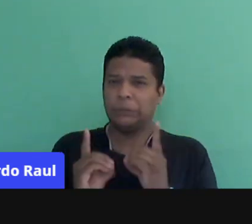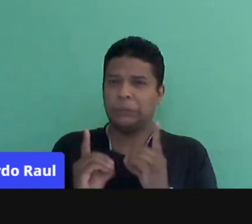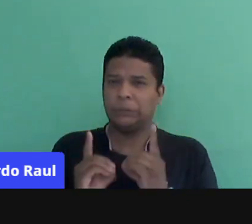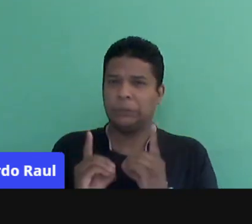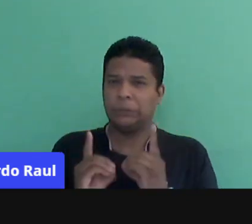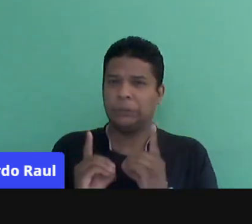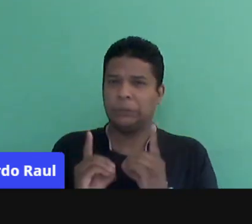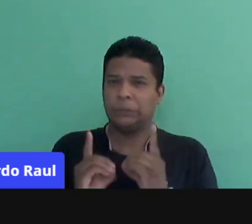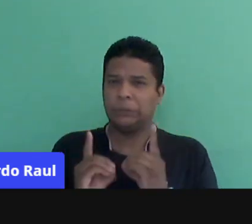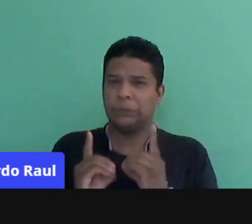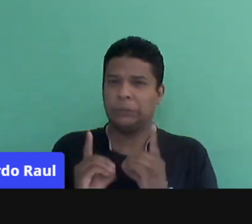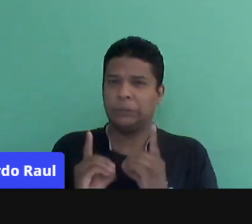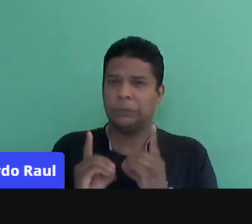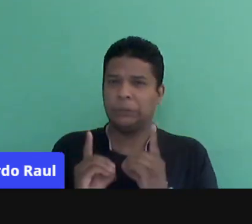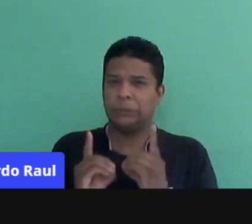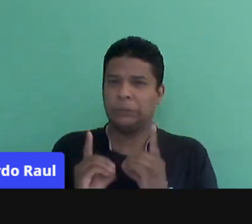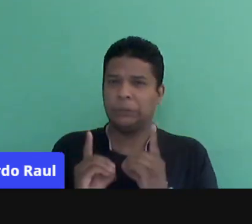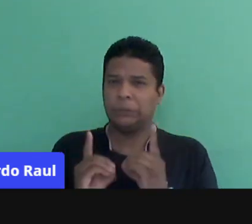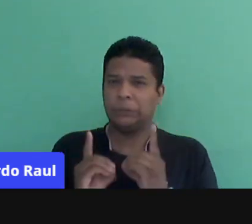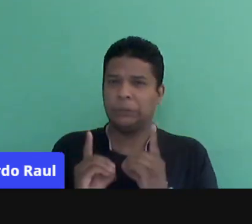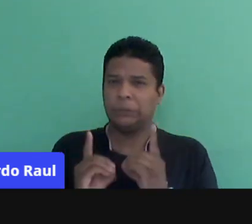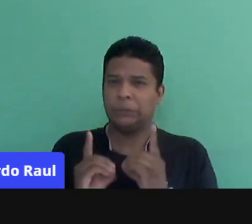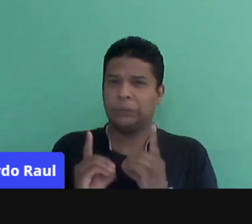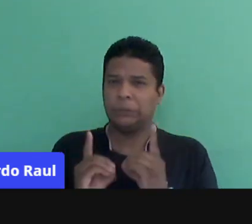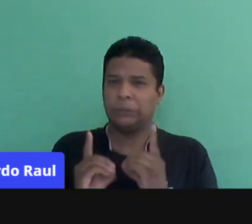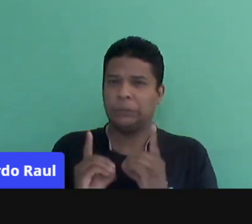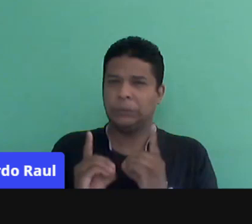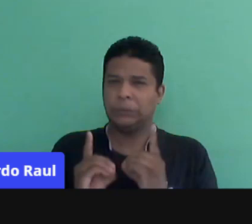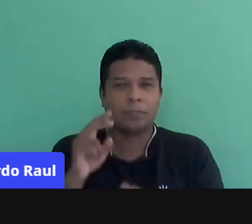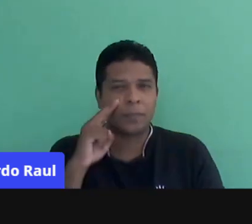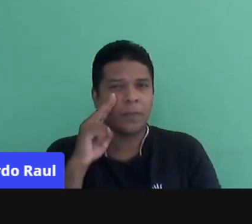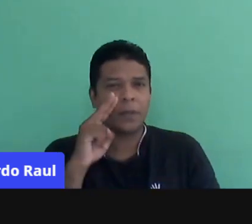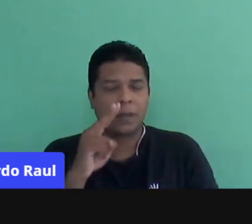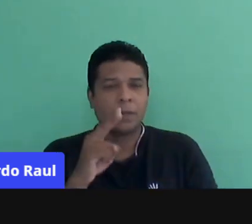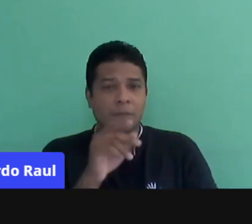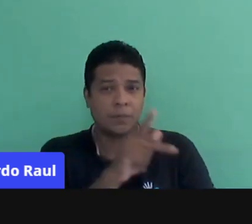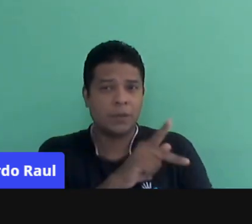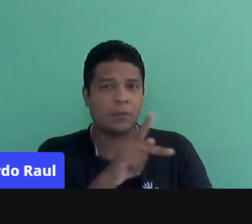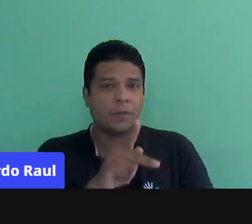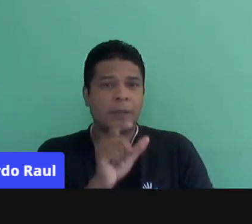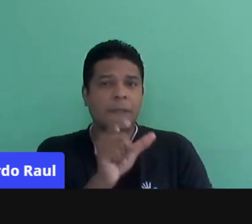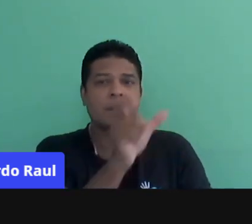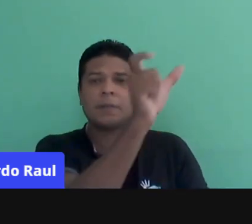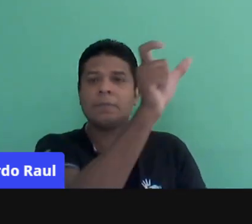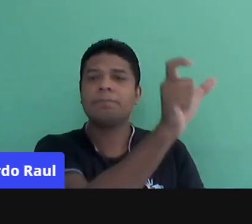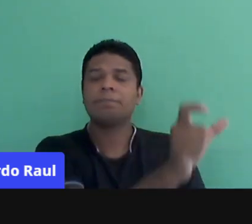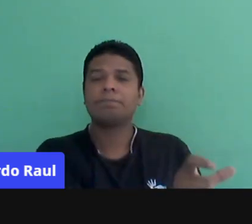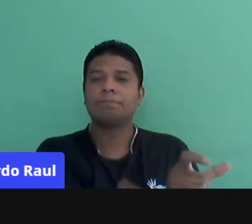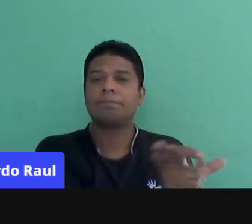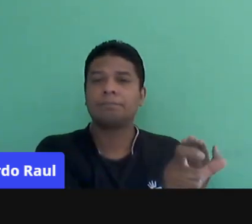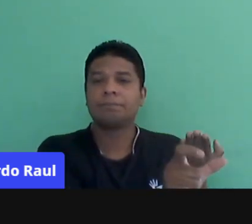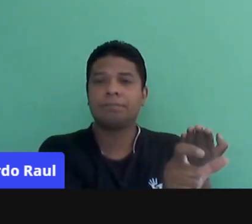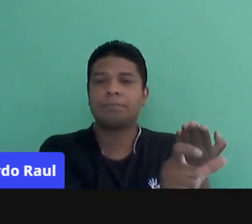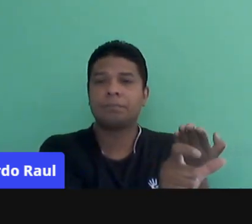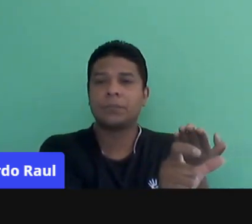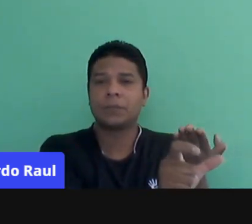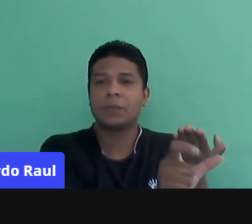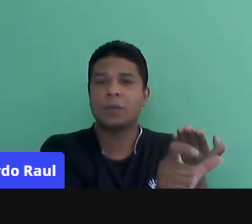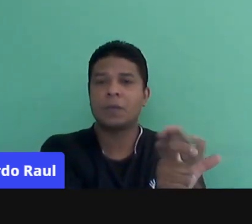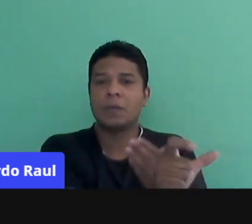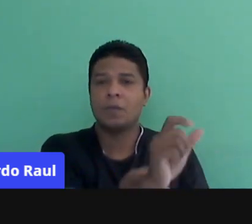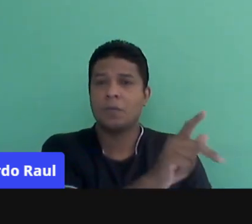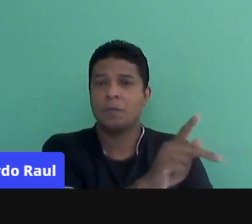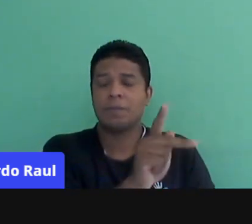ansiedade, estresse. Então, a gente tem que olhar para esse lado desse professor, quem é o